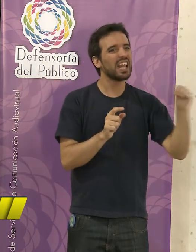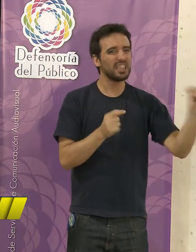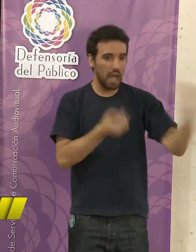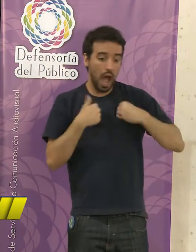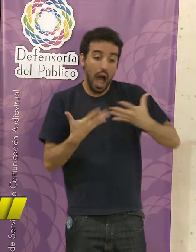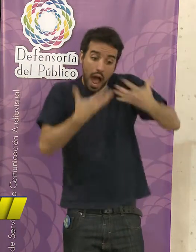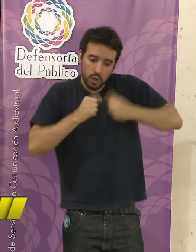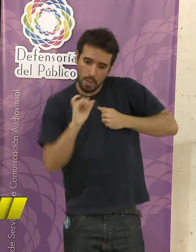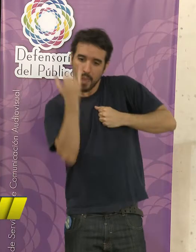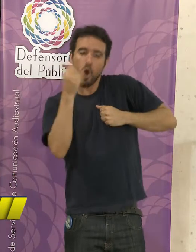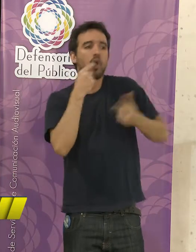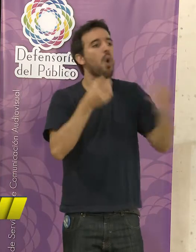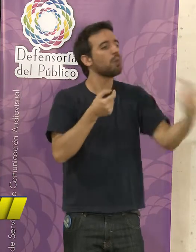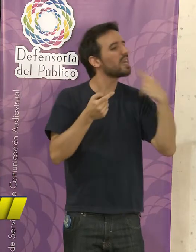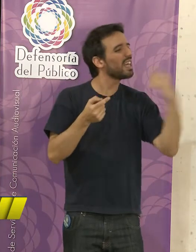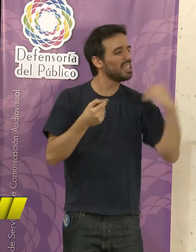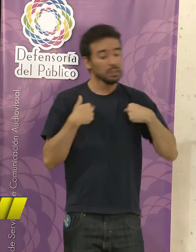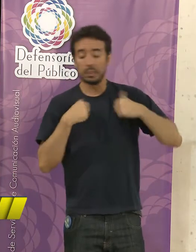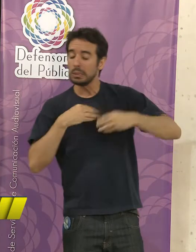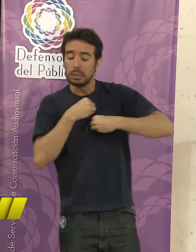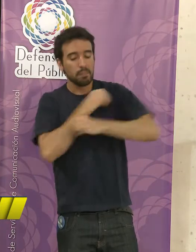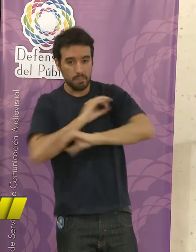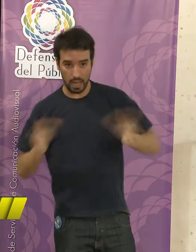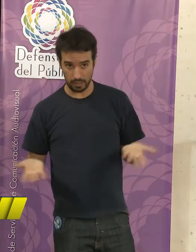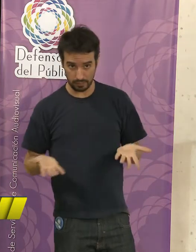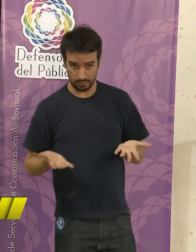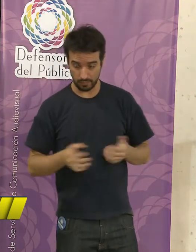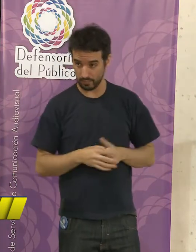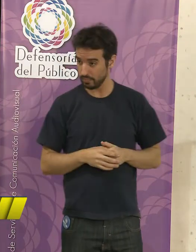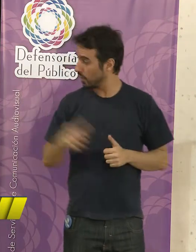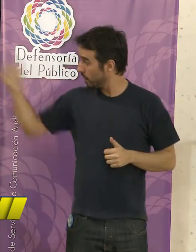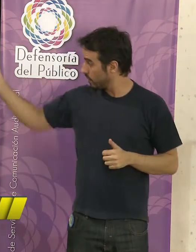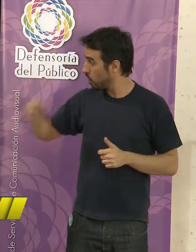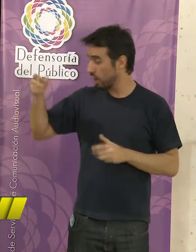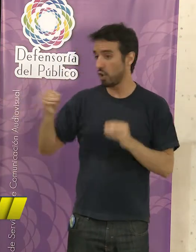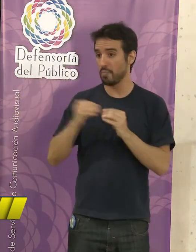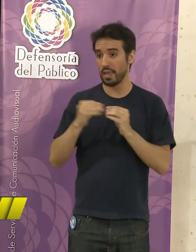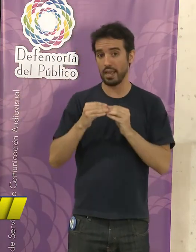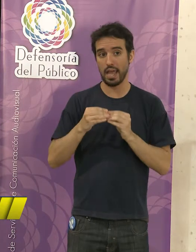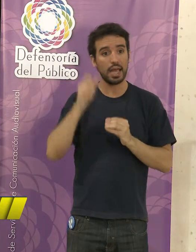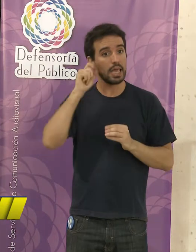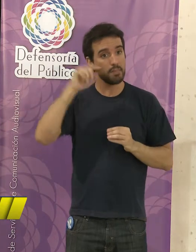o una destructiva. Ahora le voy a ceder la palabra a mi compañera Jimena Macé.